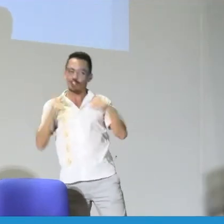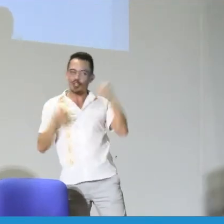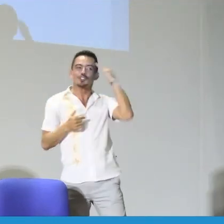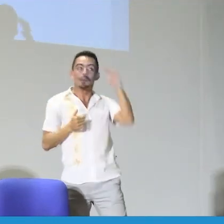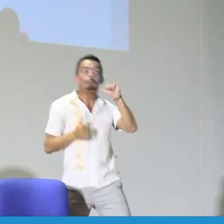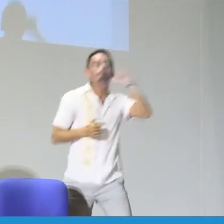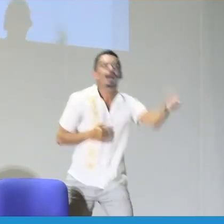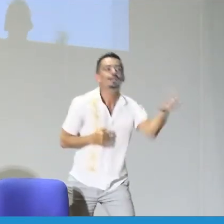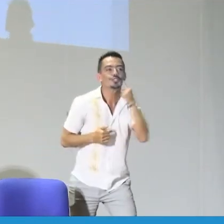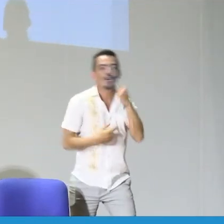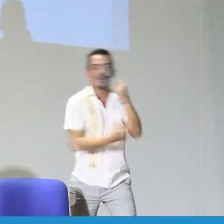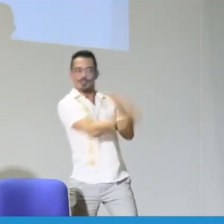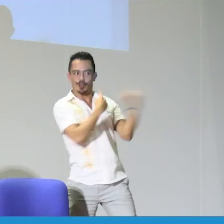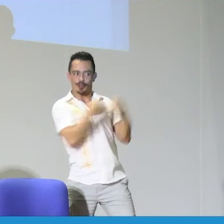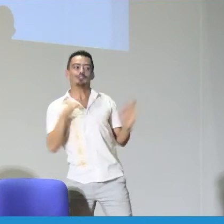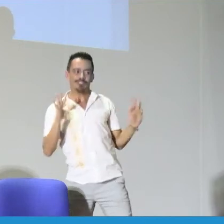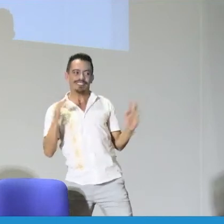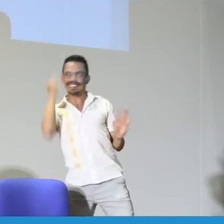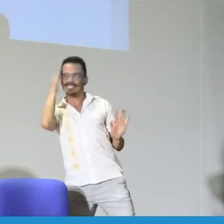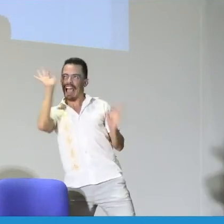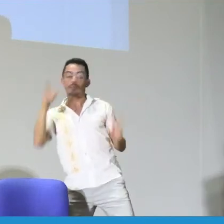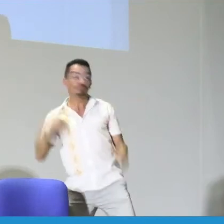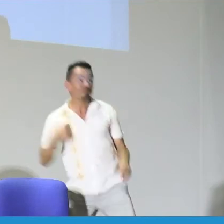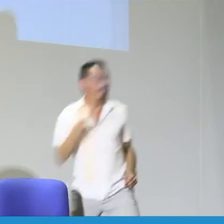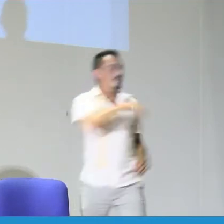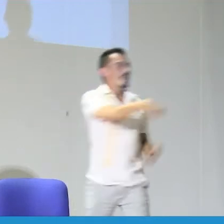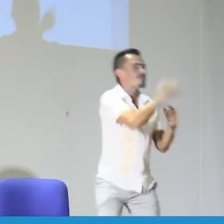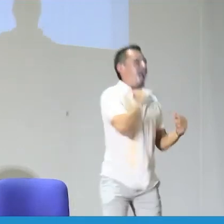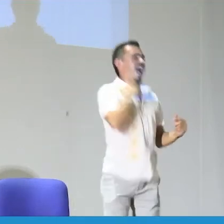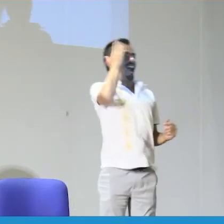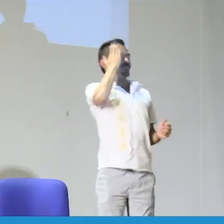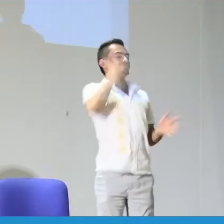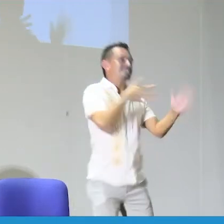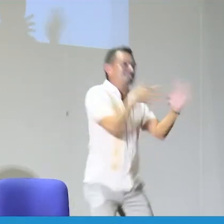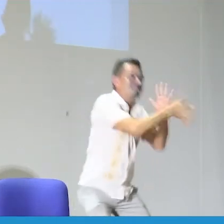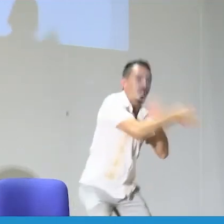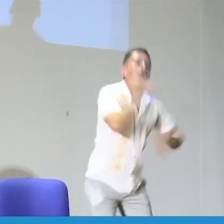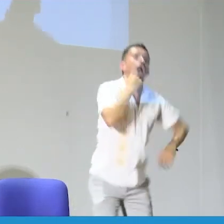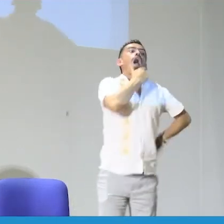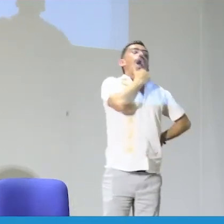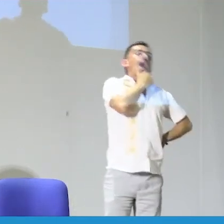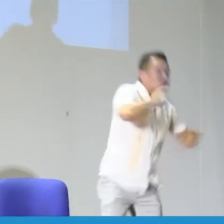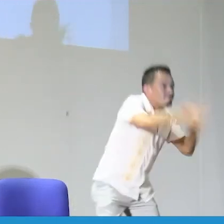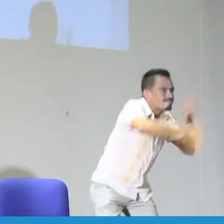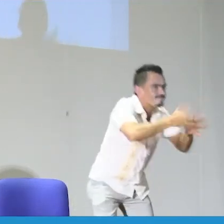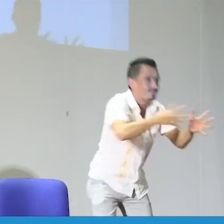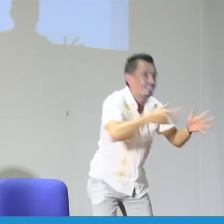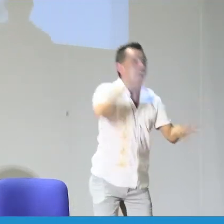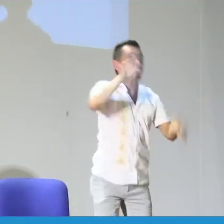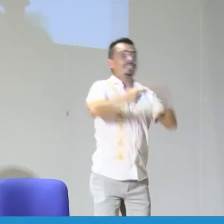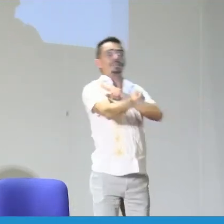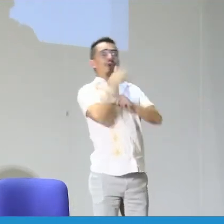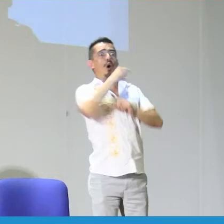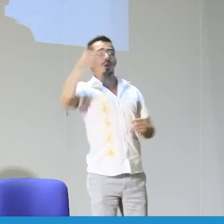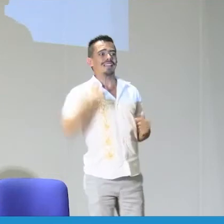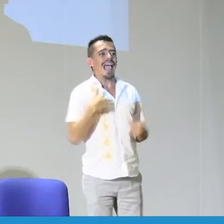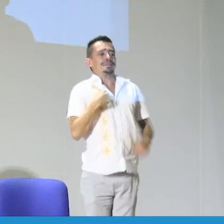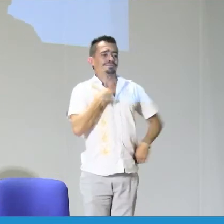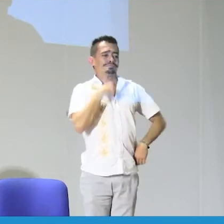Es importante que el modelo lingüístico, de forma previa, vea las noticias, vea el contexto, y al día siguiente, por supuesto, luego de preparar su clase,